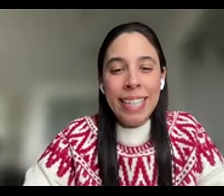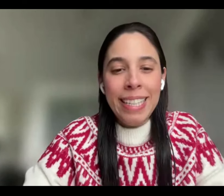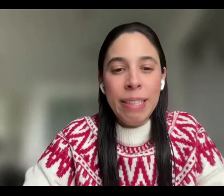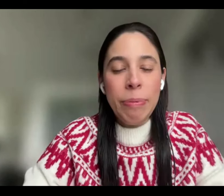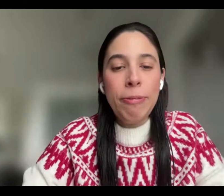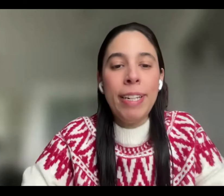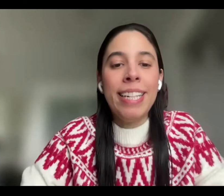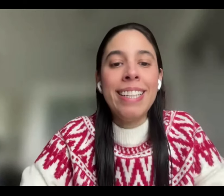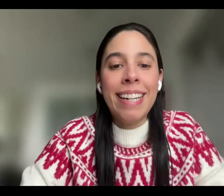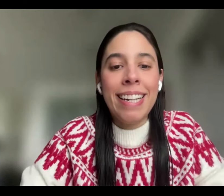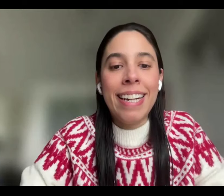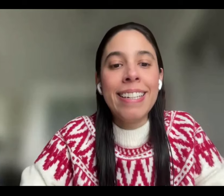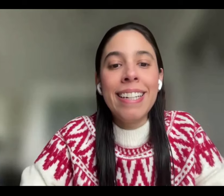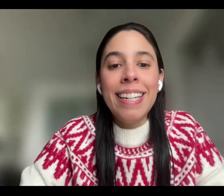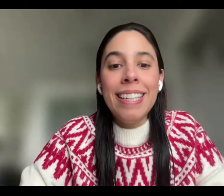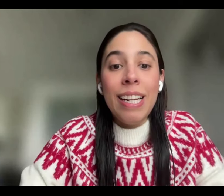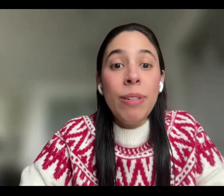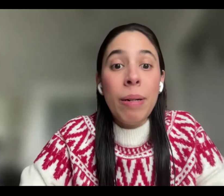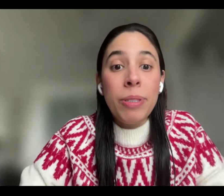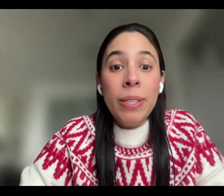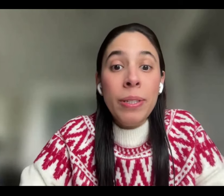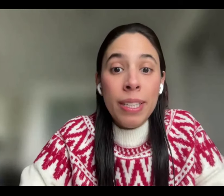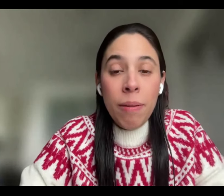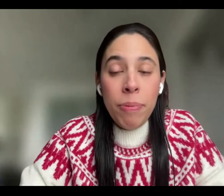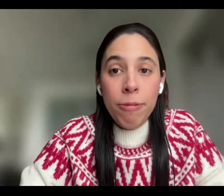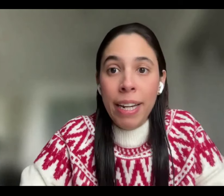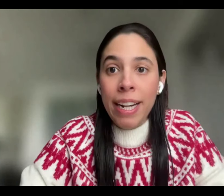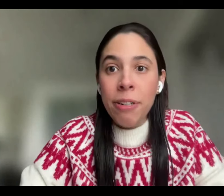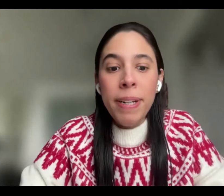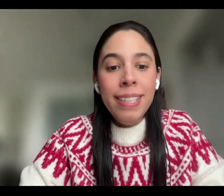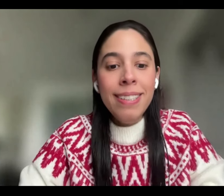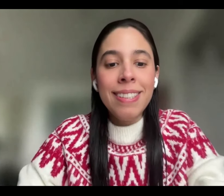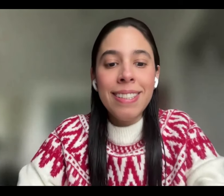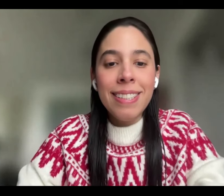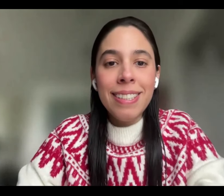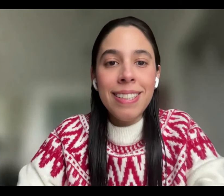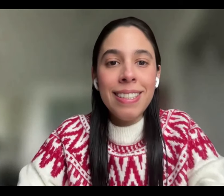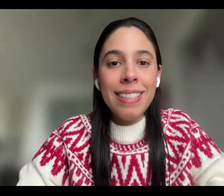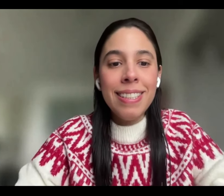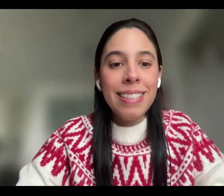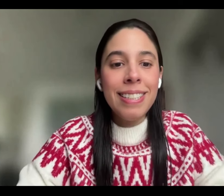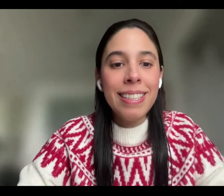Muchas gracias, profe Natalia. Saludamos entonces al profe Erwin.